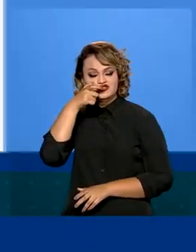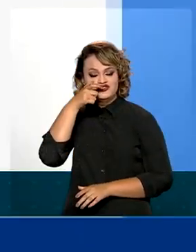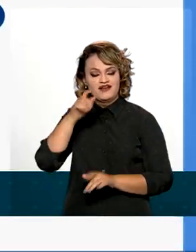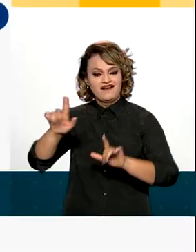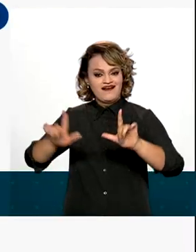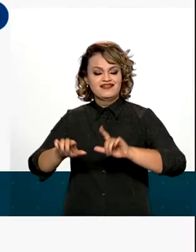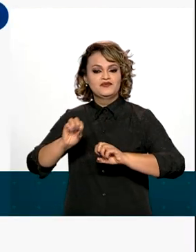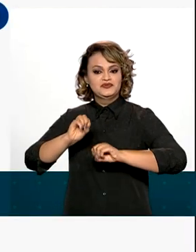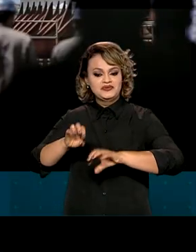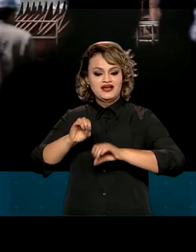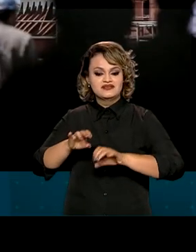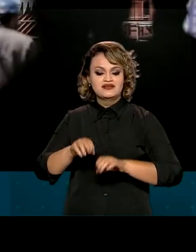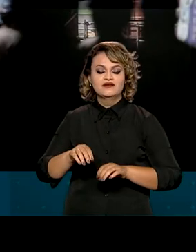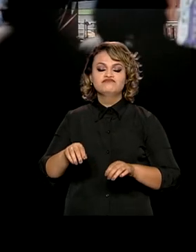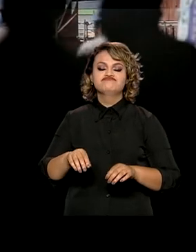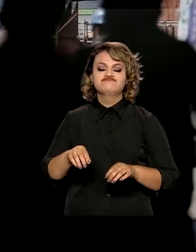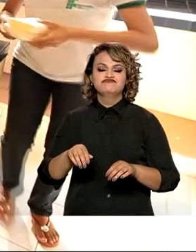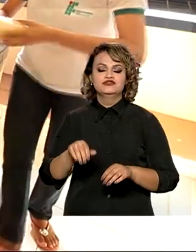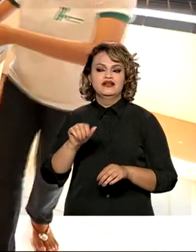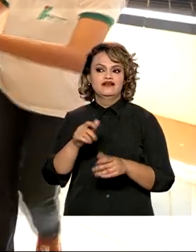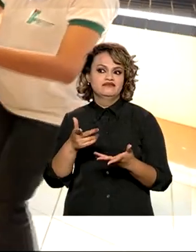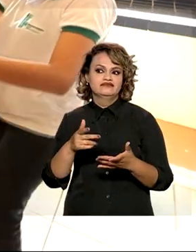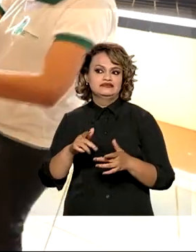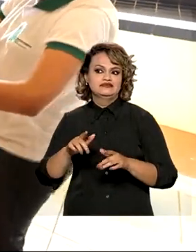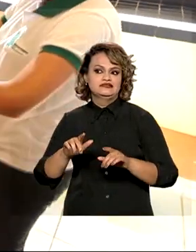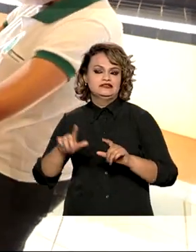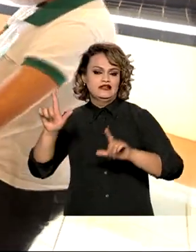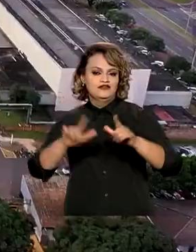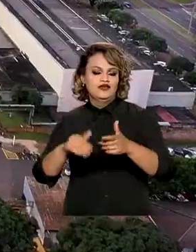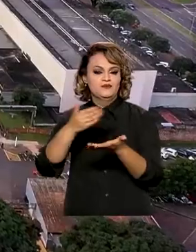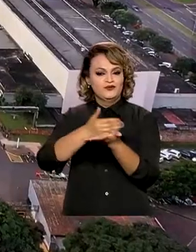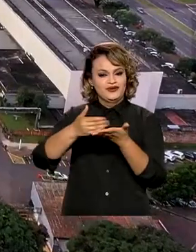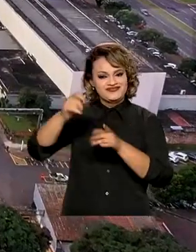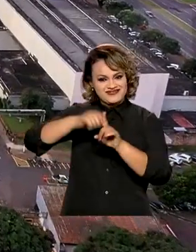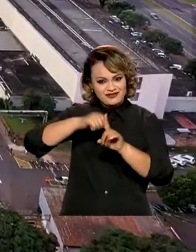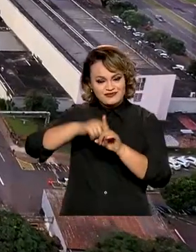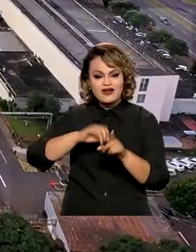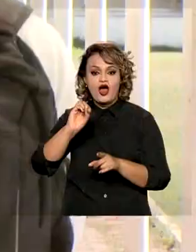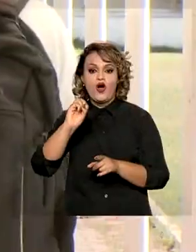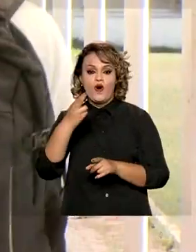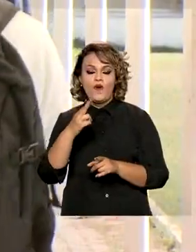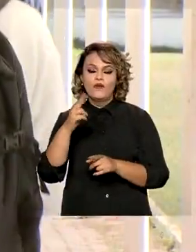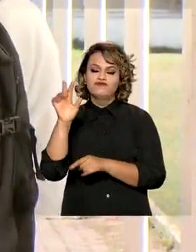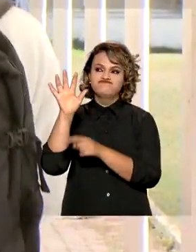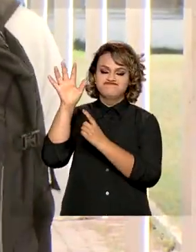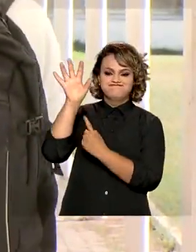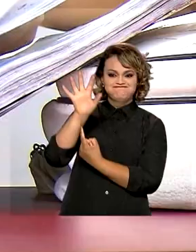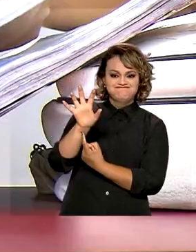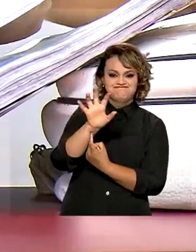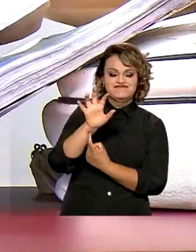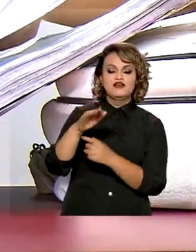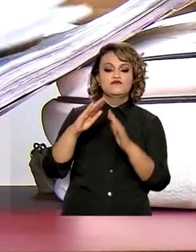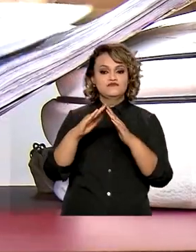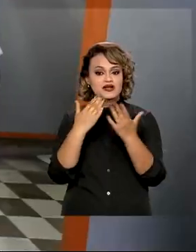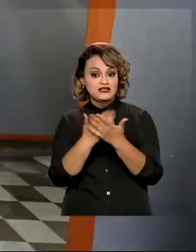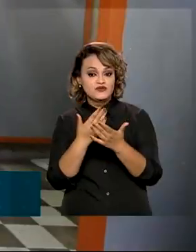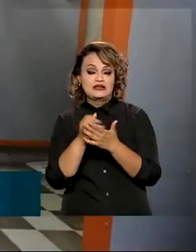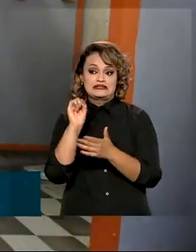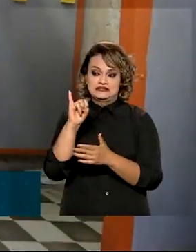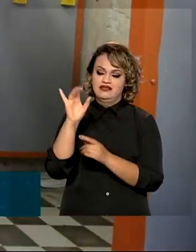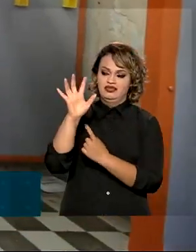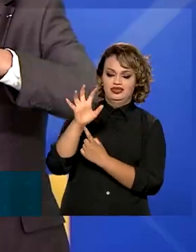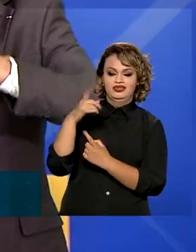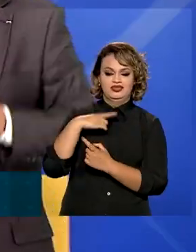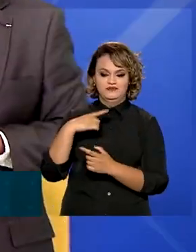também está disponível nos pacotes de TV por assinatura e por meio de satélite para escolas com antena